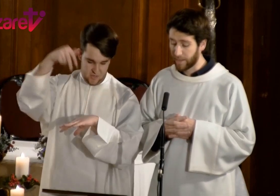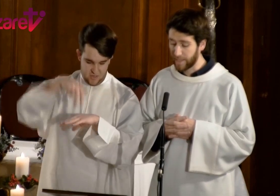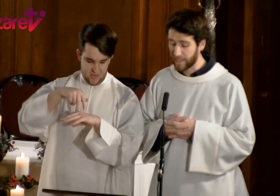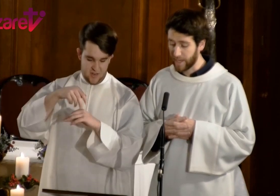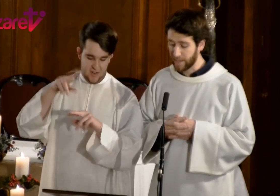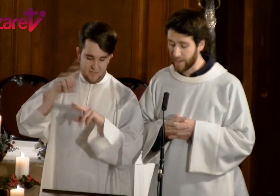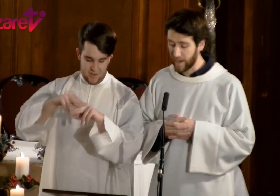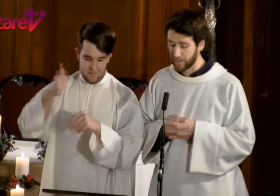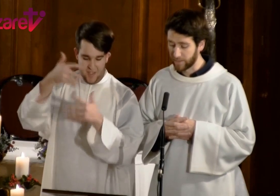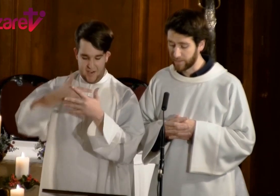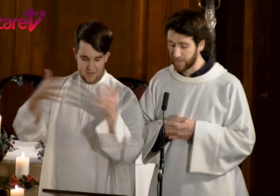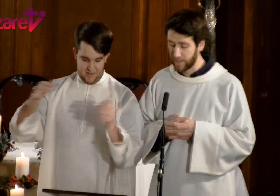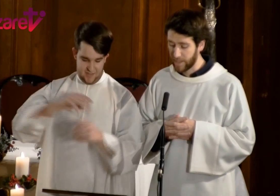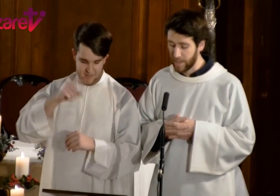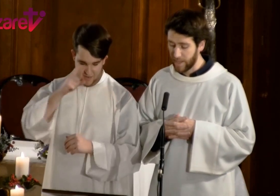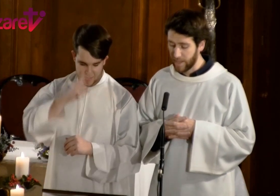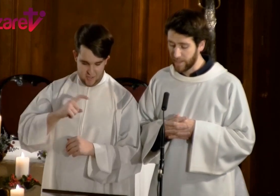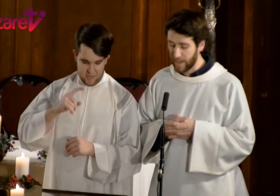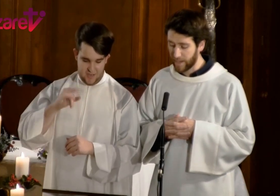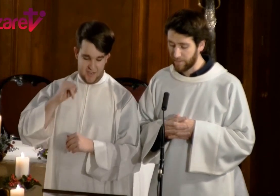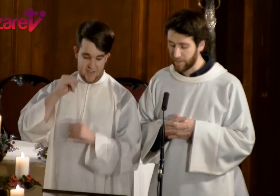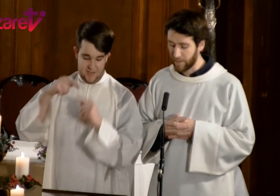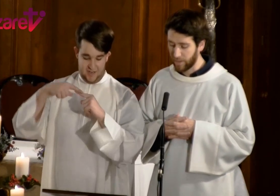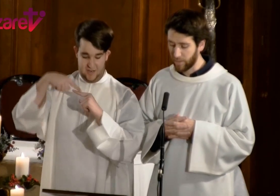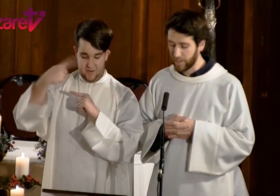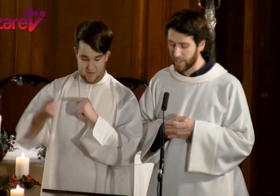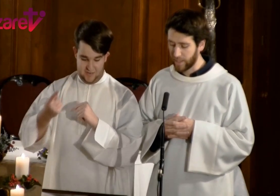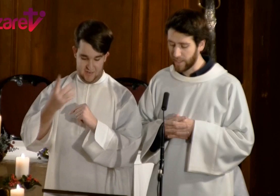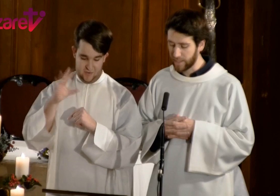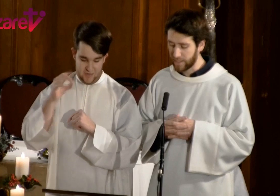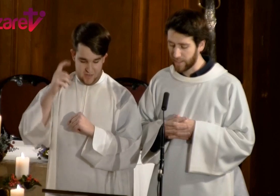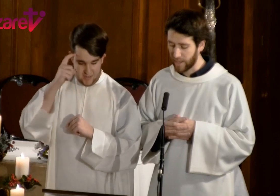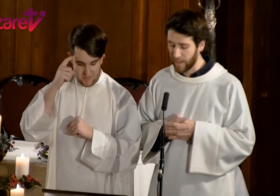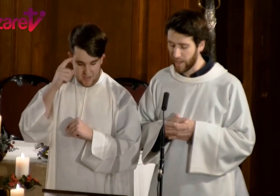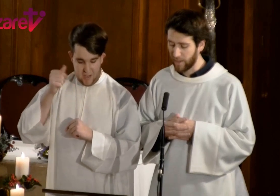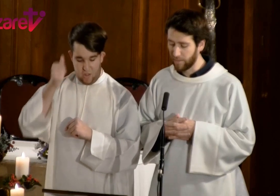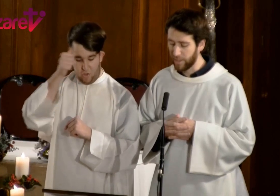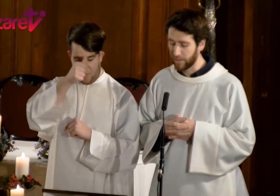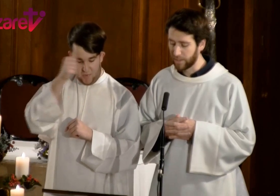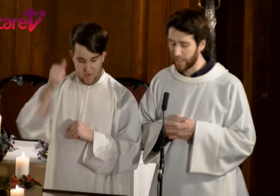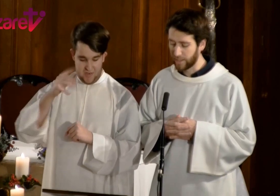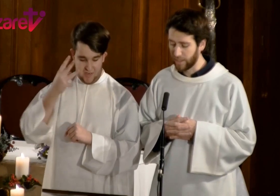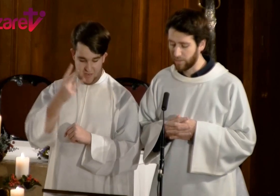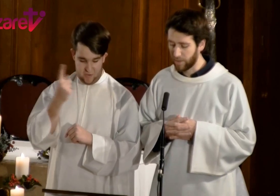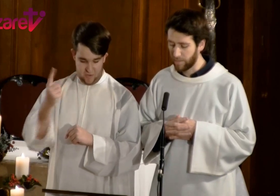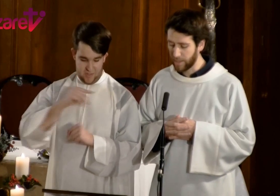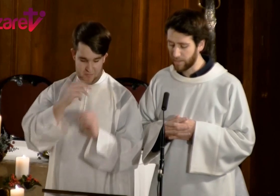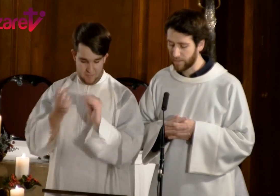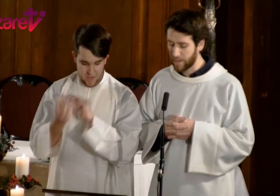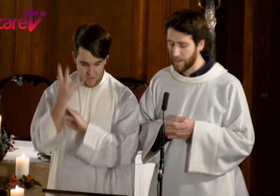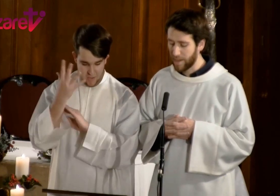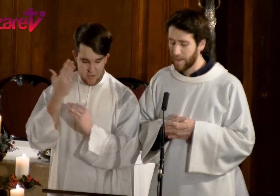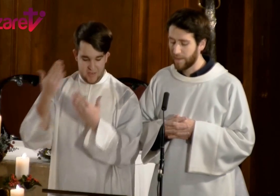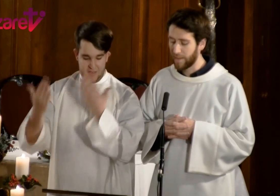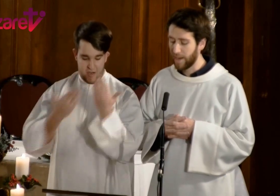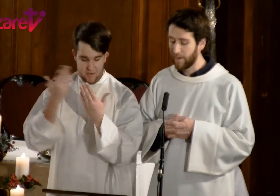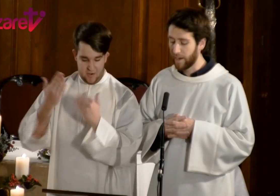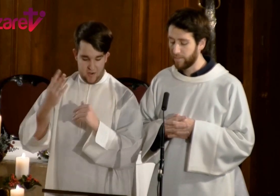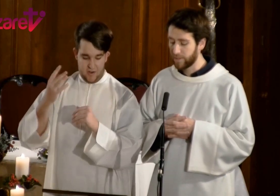más grande del año y al cabo de 50 días, el domingo 31 de mayo, celebraremos